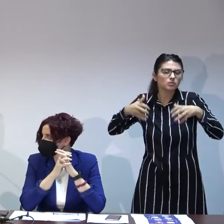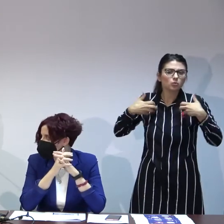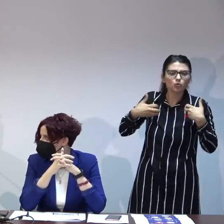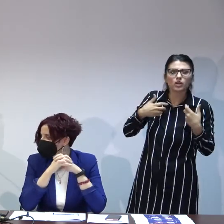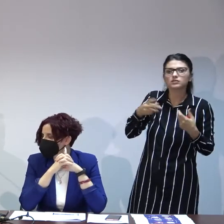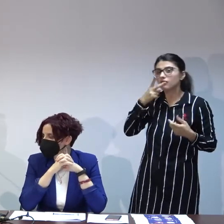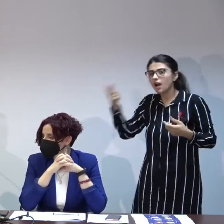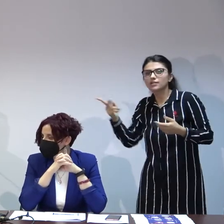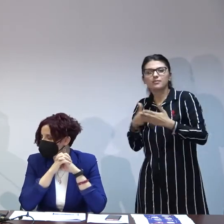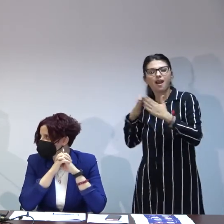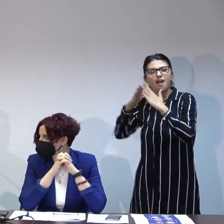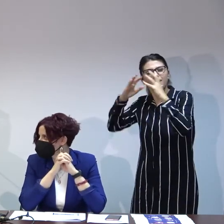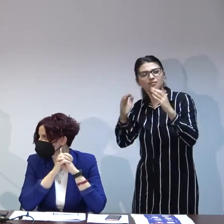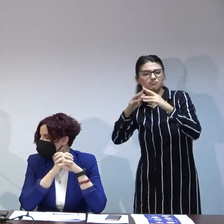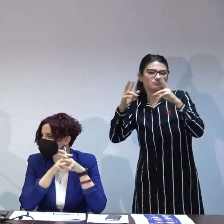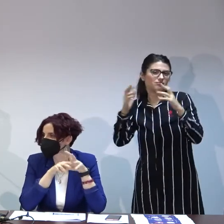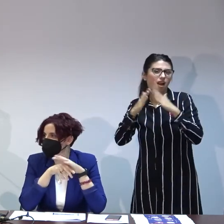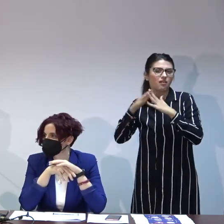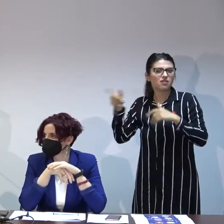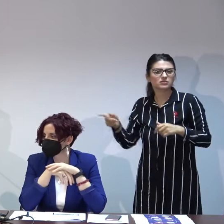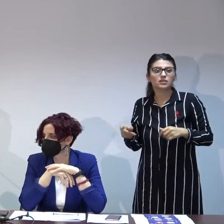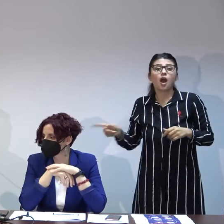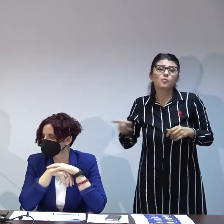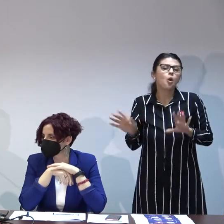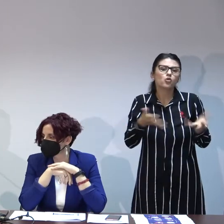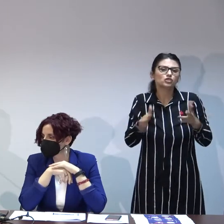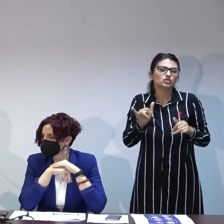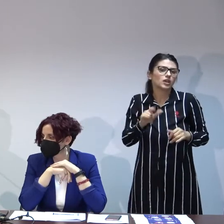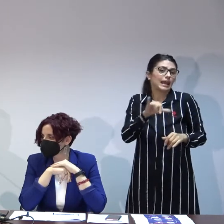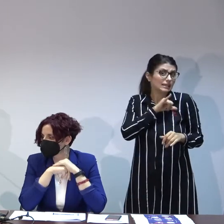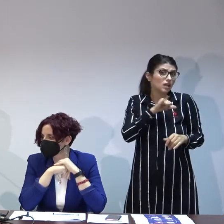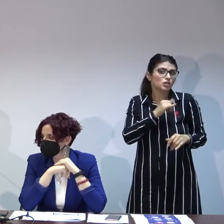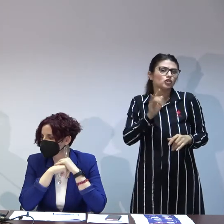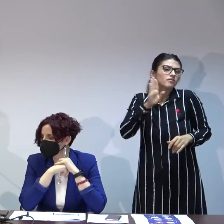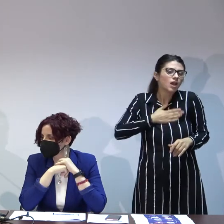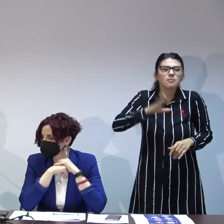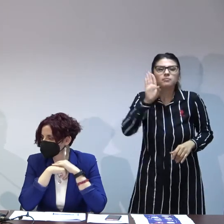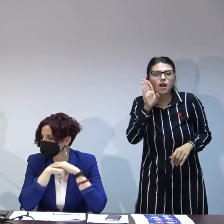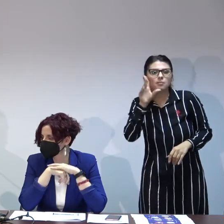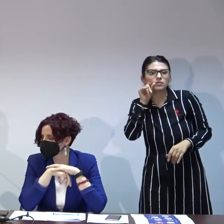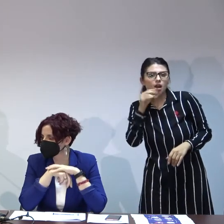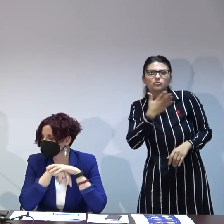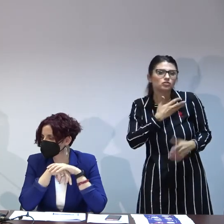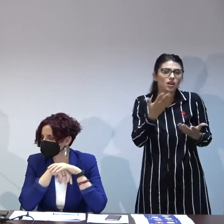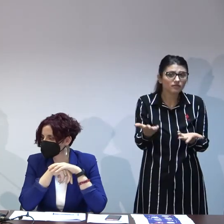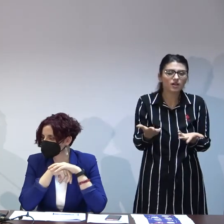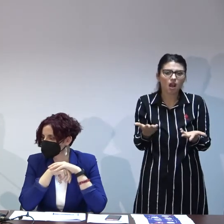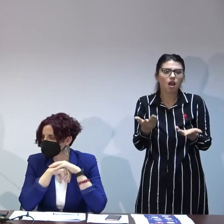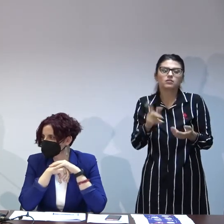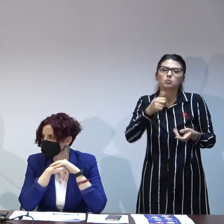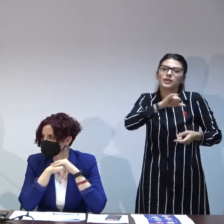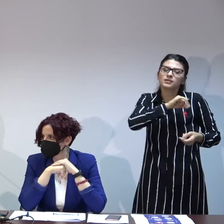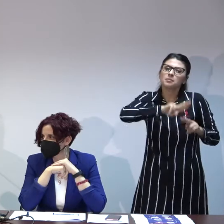acuma noi suntem pe oricine intră în procesul ăsta se interesează destul de bine eu am și lucrat în domeniu și atunci sunt pe grupuri de Facebook